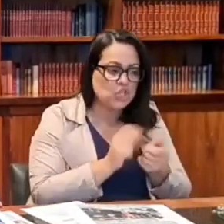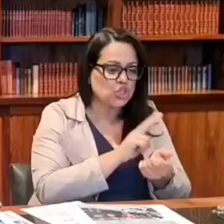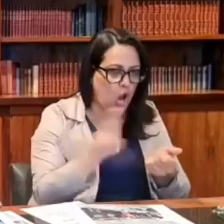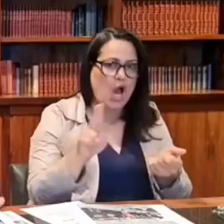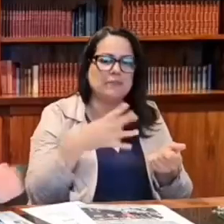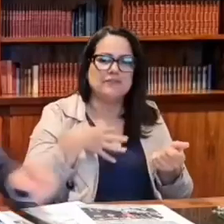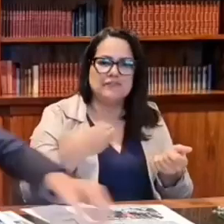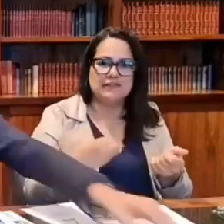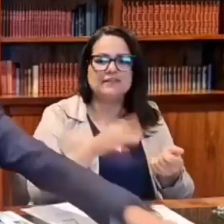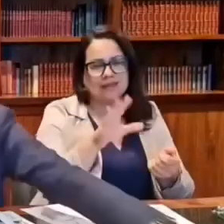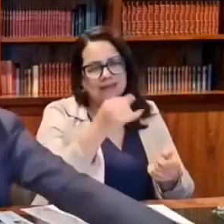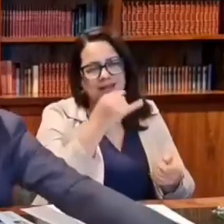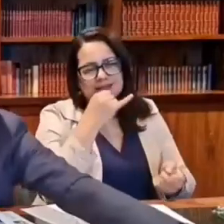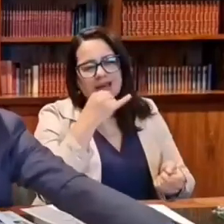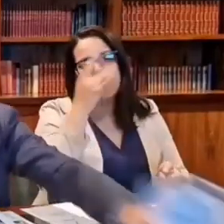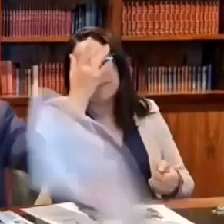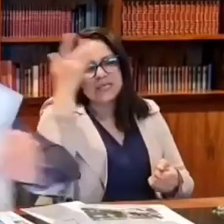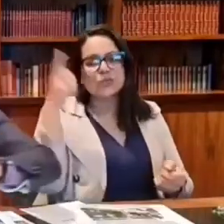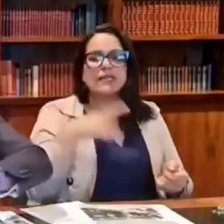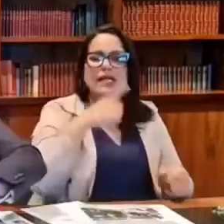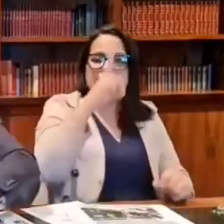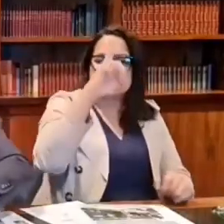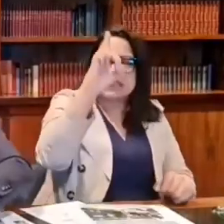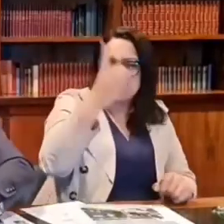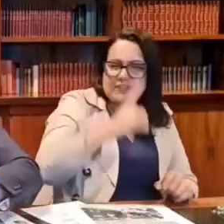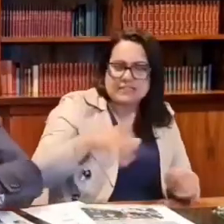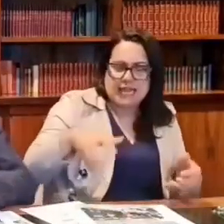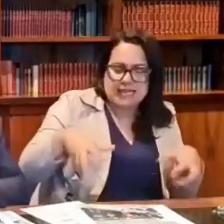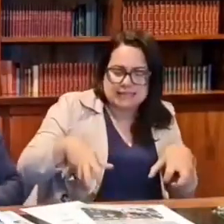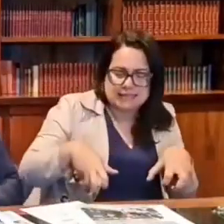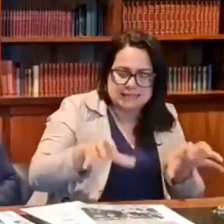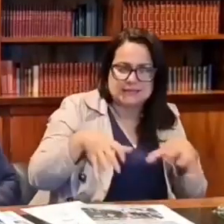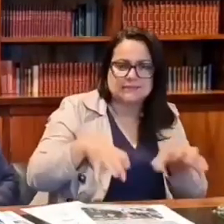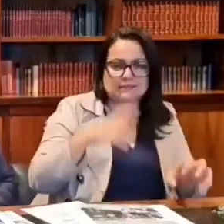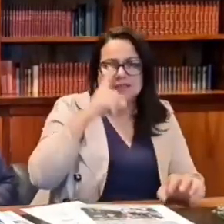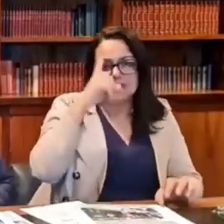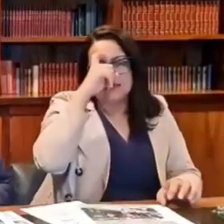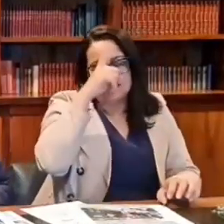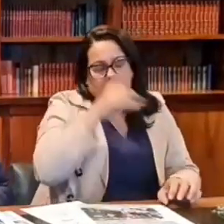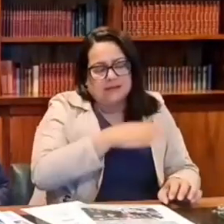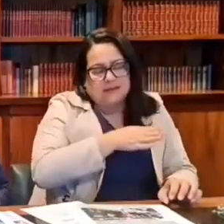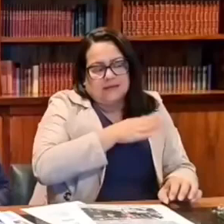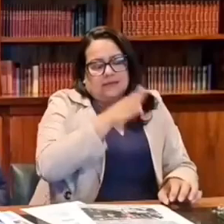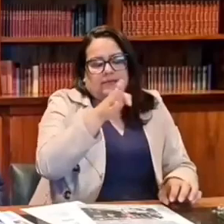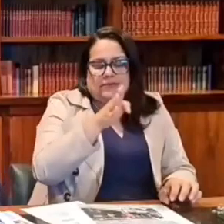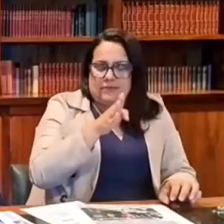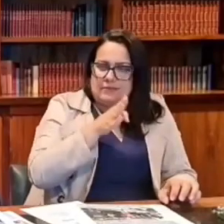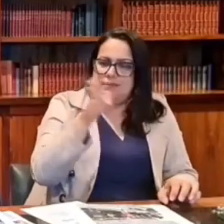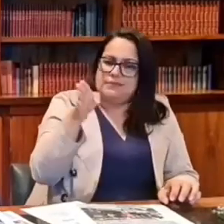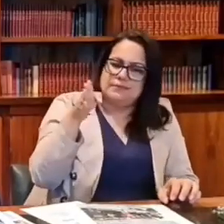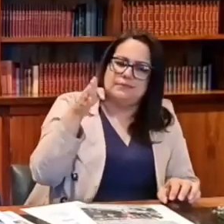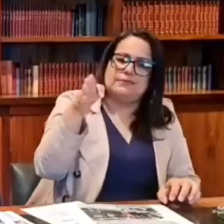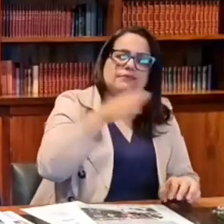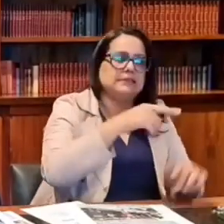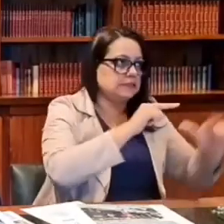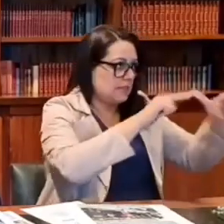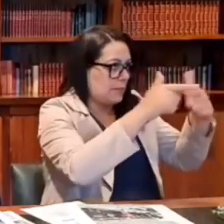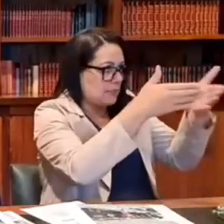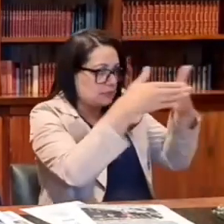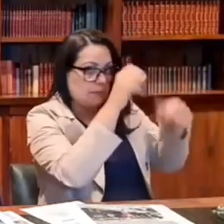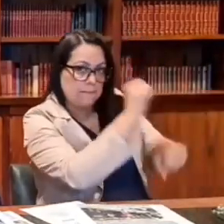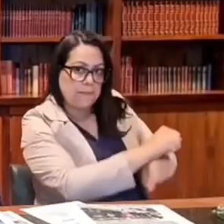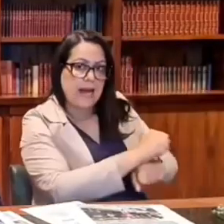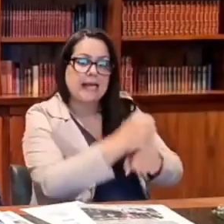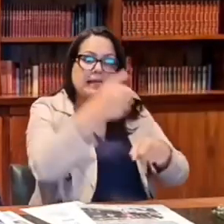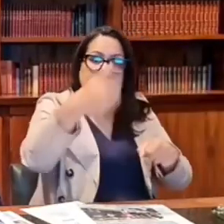Imagina aquela pessoa que tem uma deficiência física. É difícil para ela, ela tem que maratonar os cartórios, ela perde um dia de trabalho, ela gasta